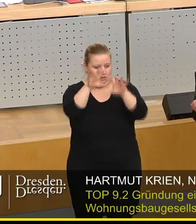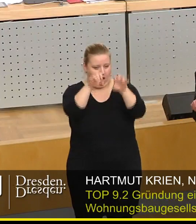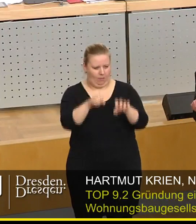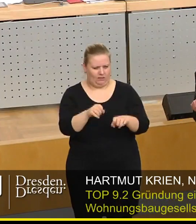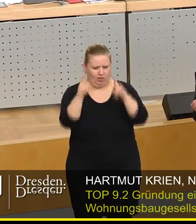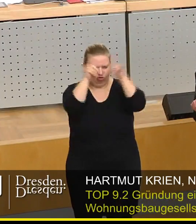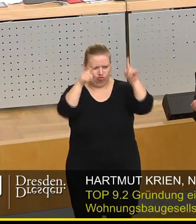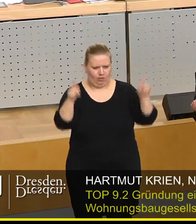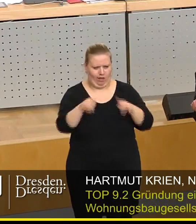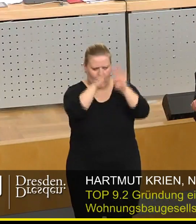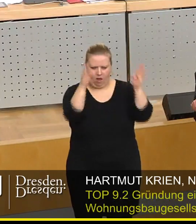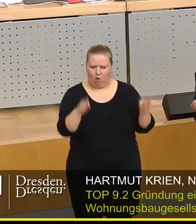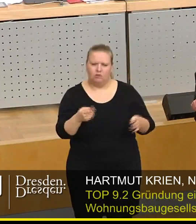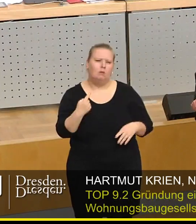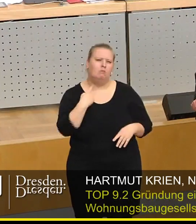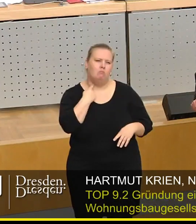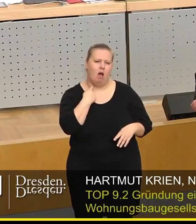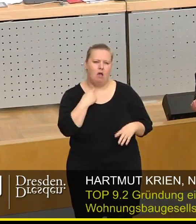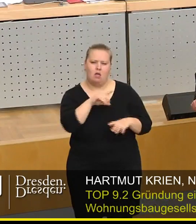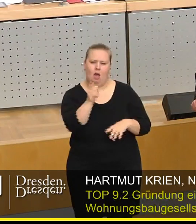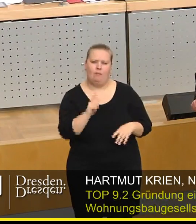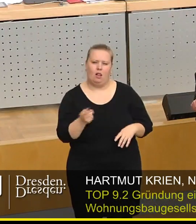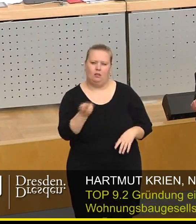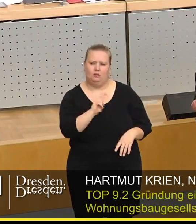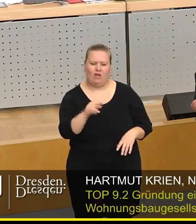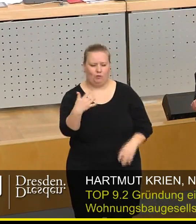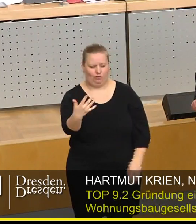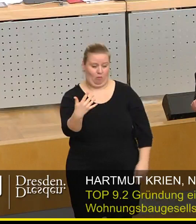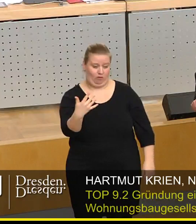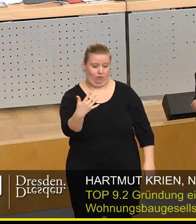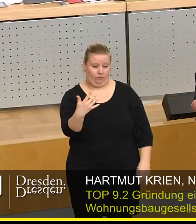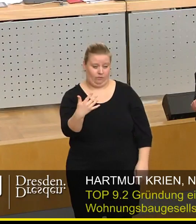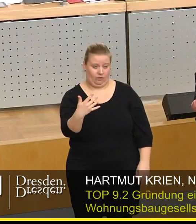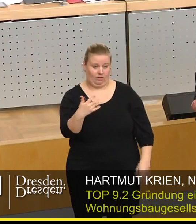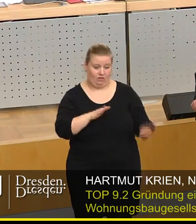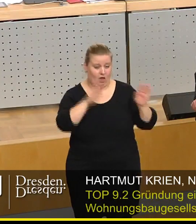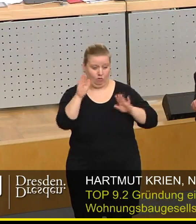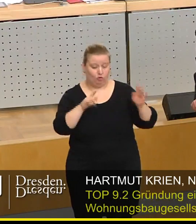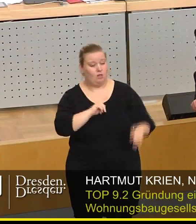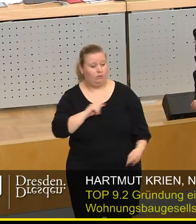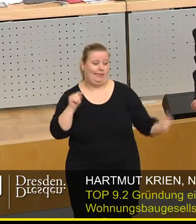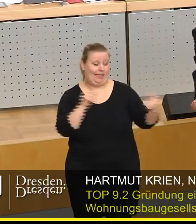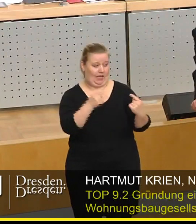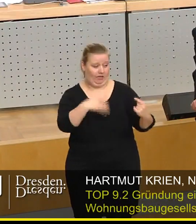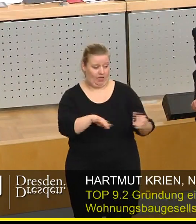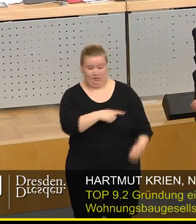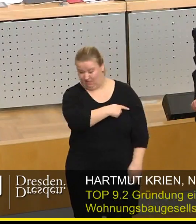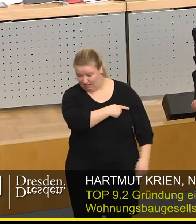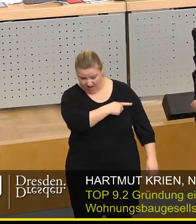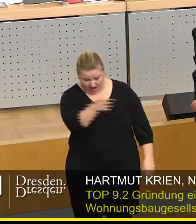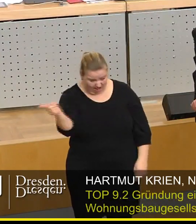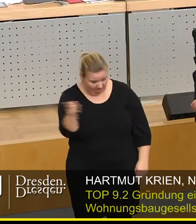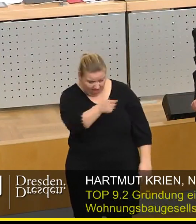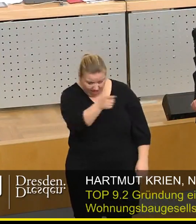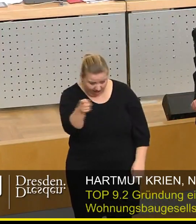der Sternhäuser, das war im Mai oder April 2005, war die Abstimmung gestimmt. Ihre alle Leute,